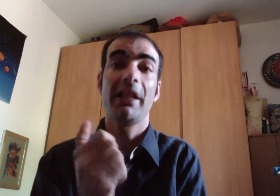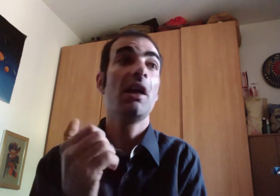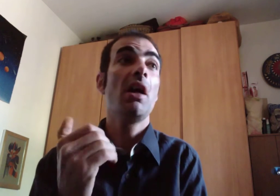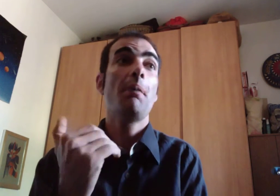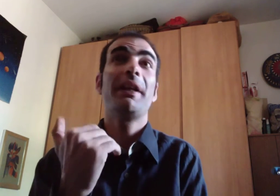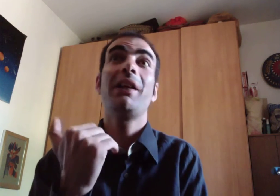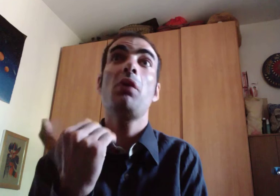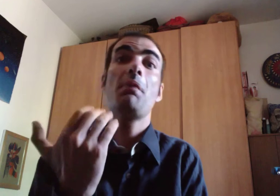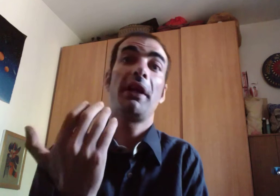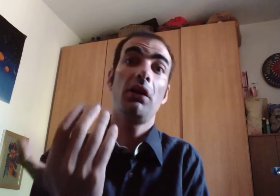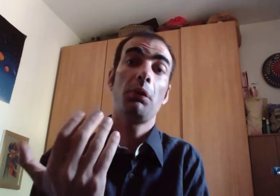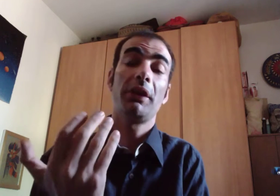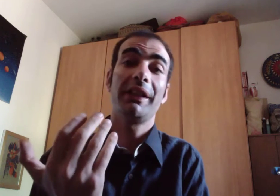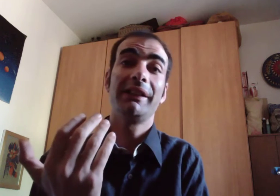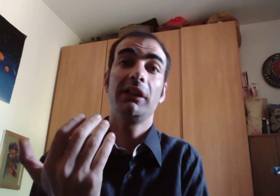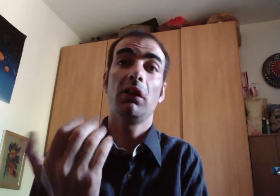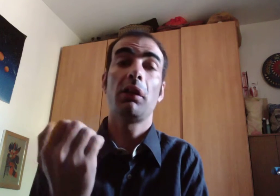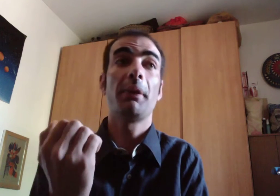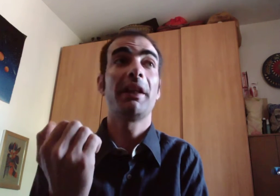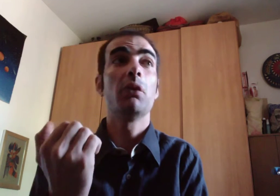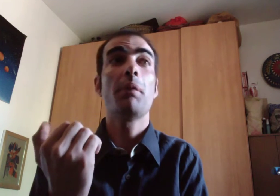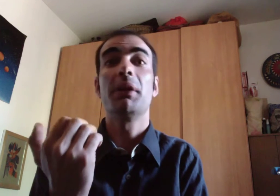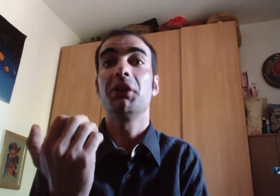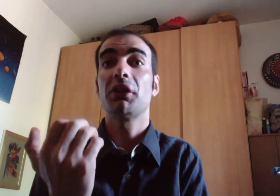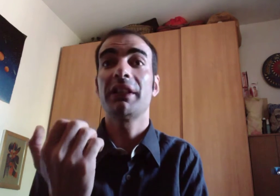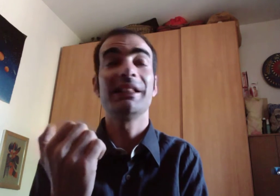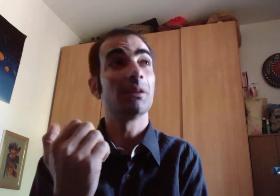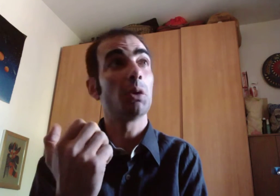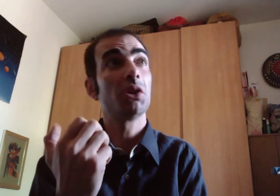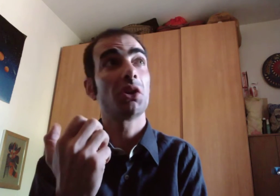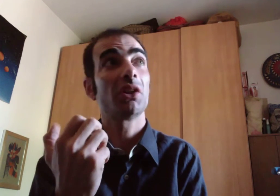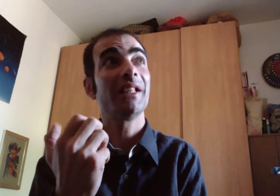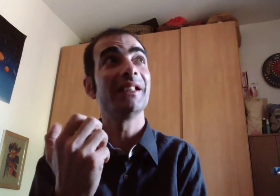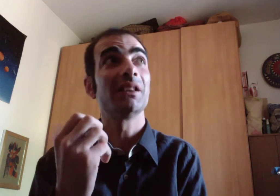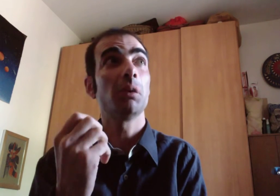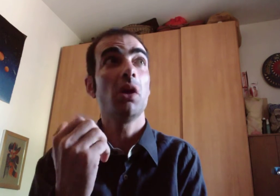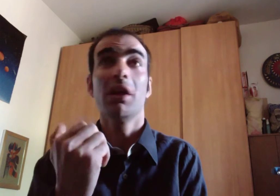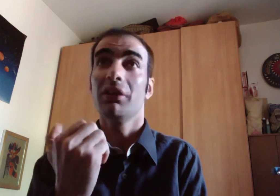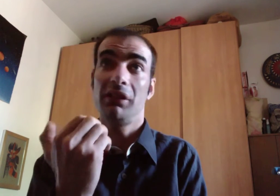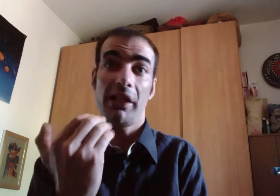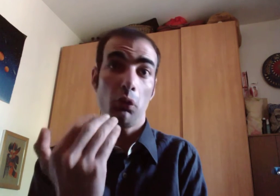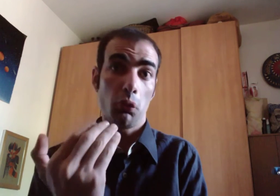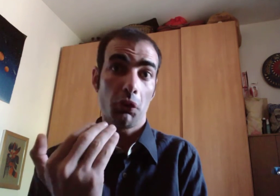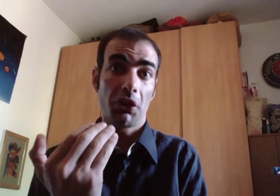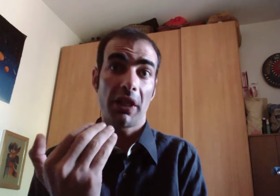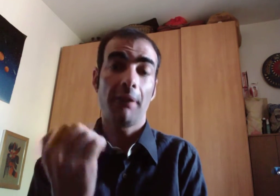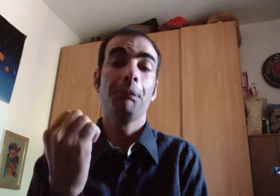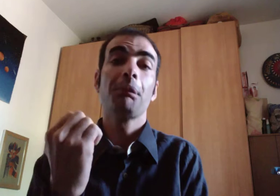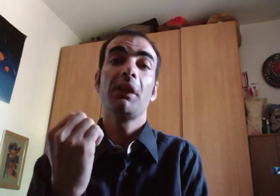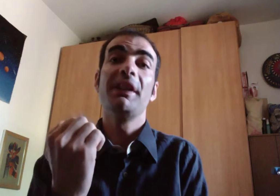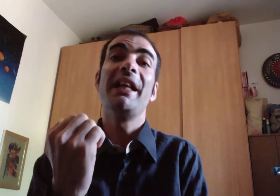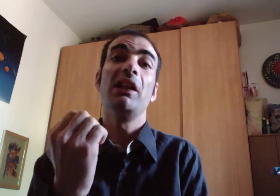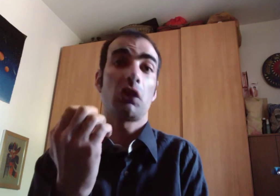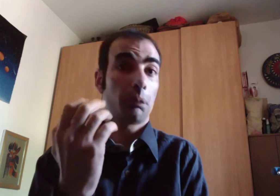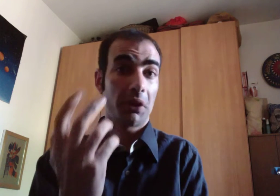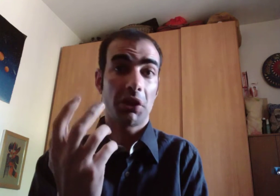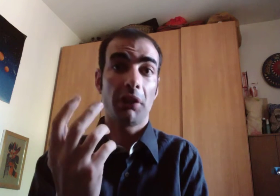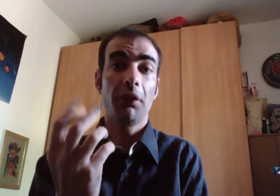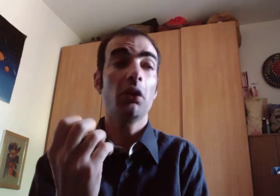il web è comunicazione perché il web è giornalismo il giornalismo denuncia nello specifico